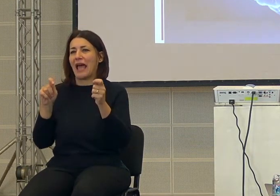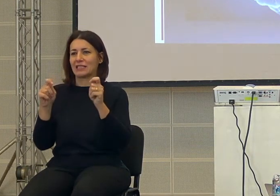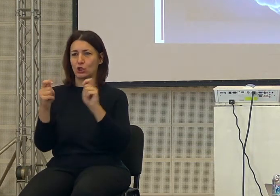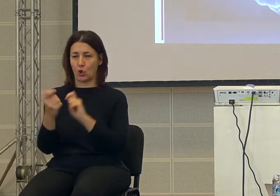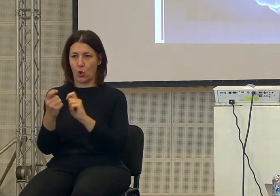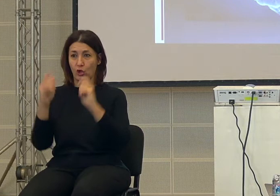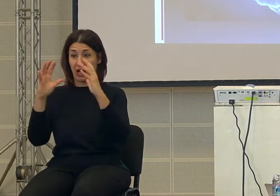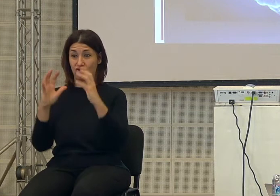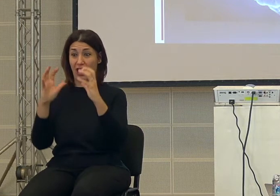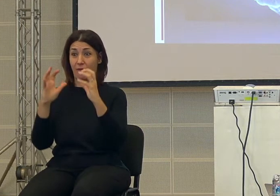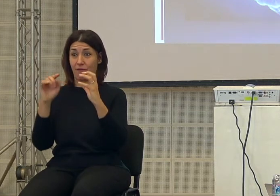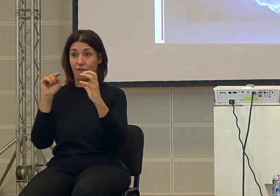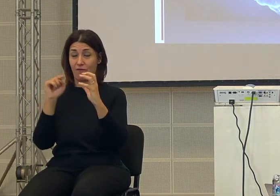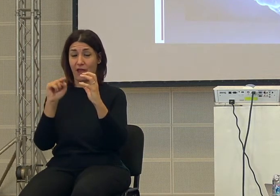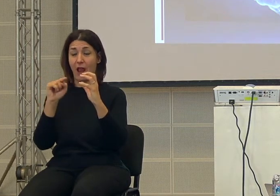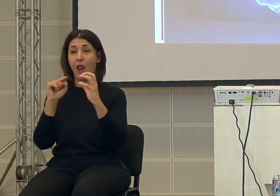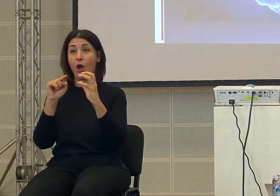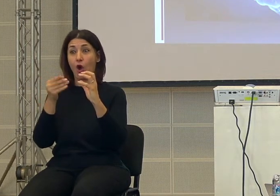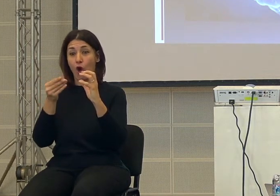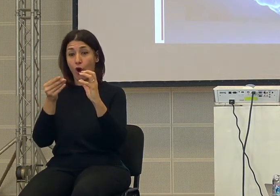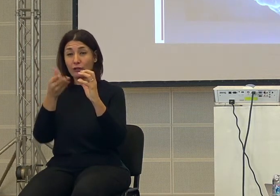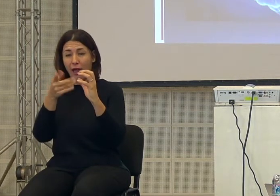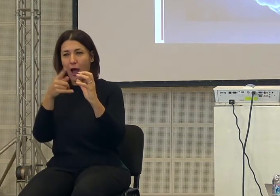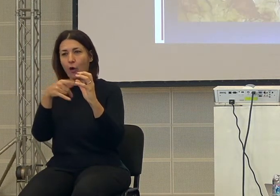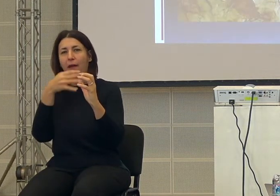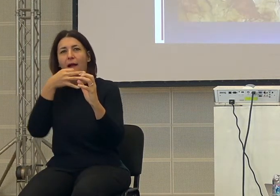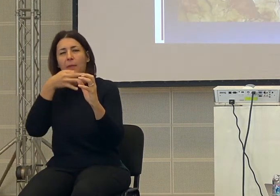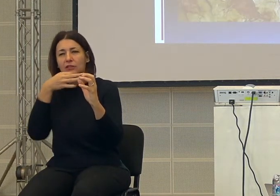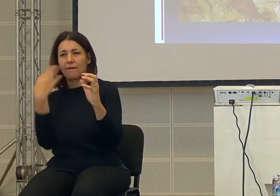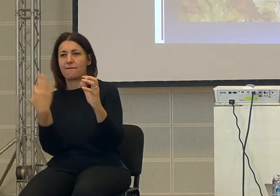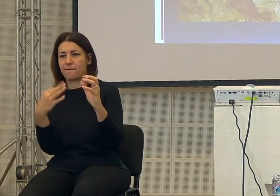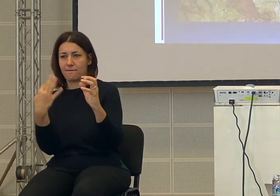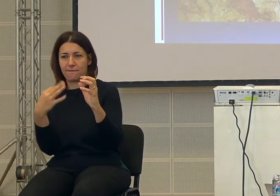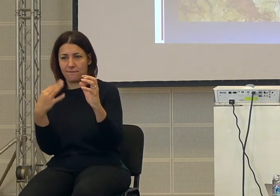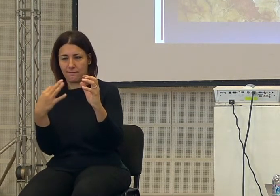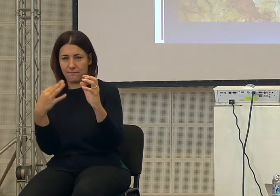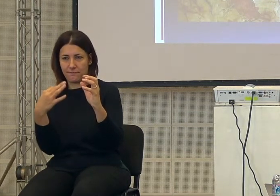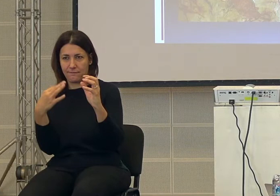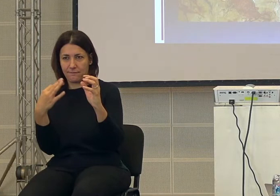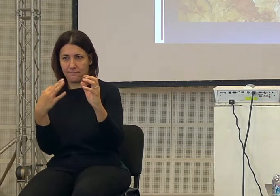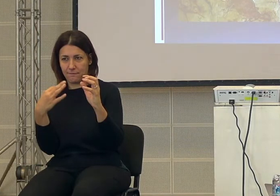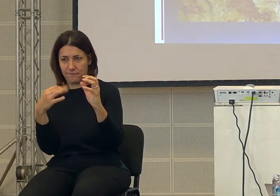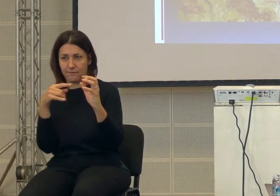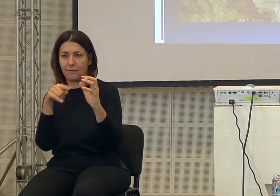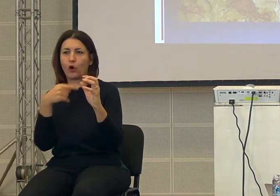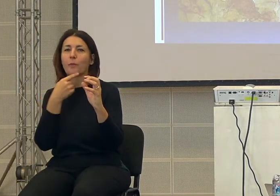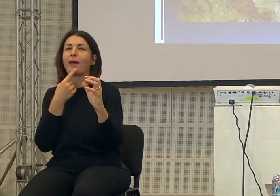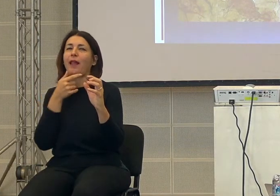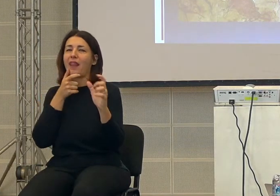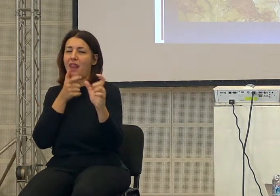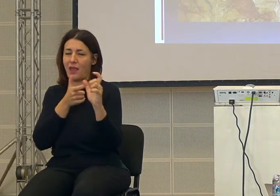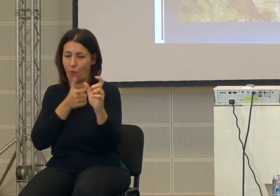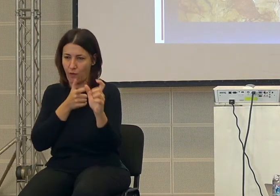cerebrale che rende ancora più efficiente le nostre capacità linguistiche.